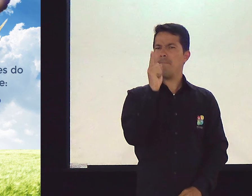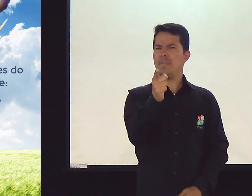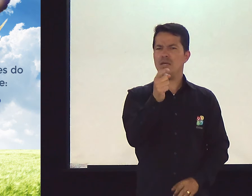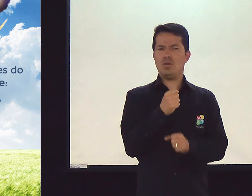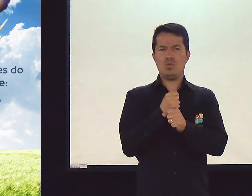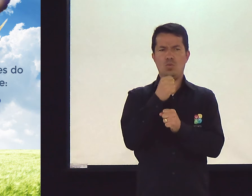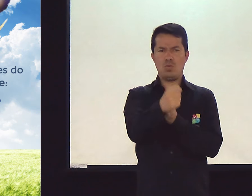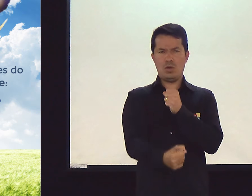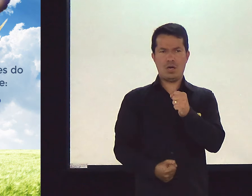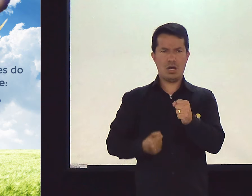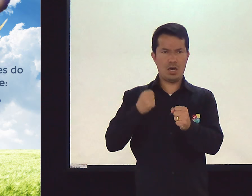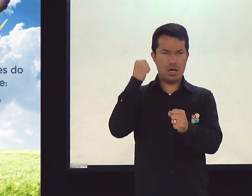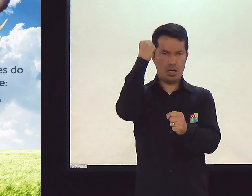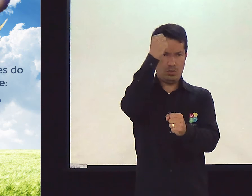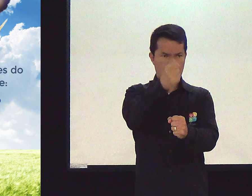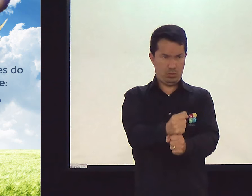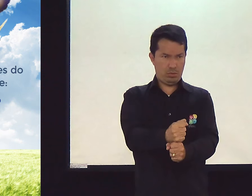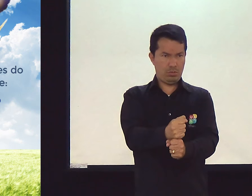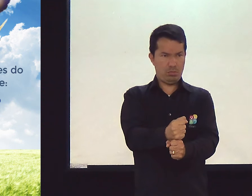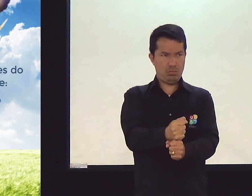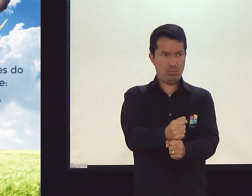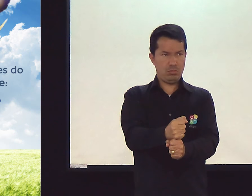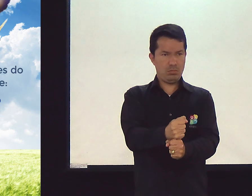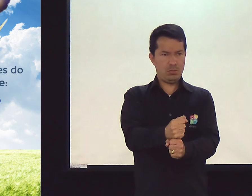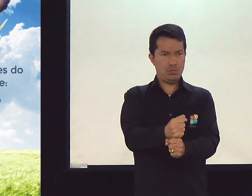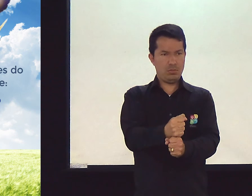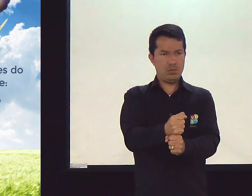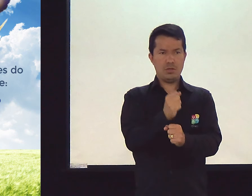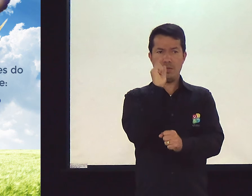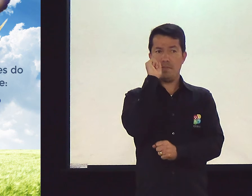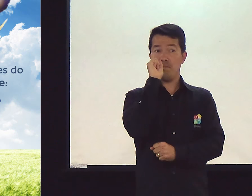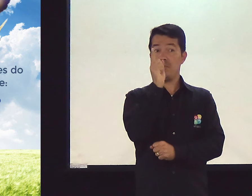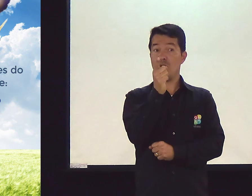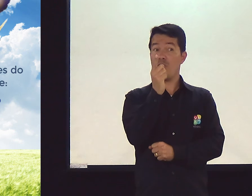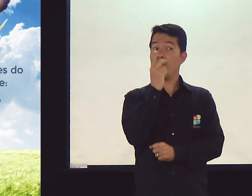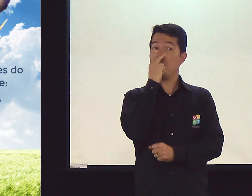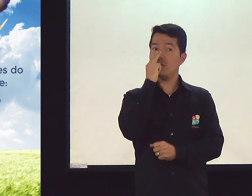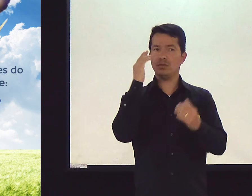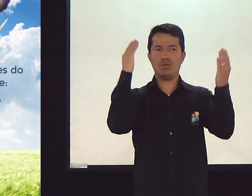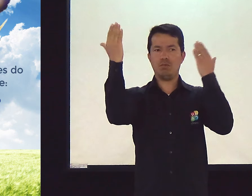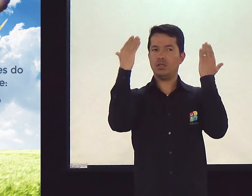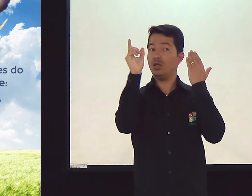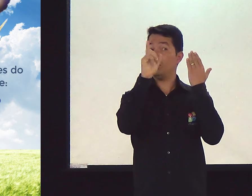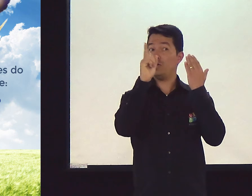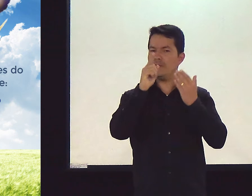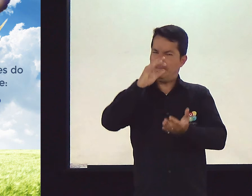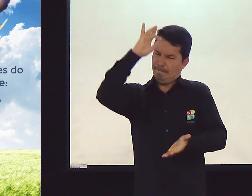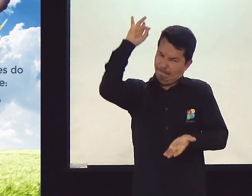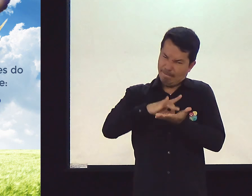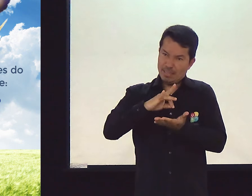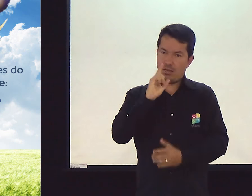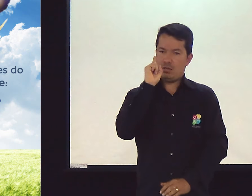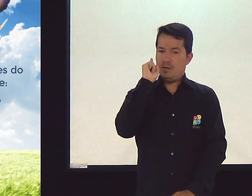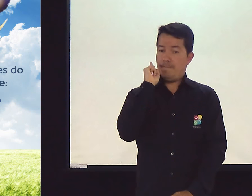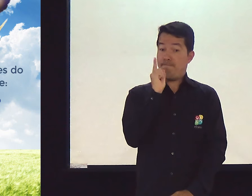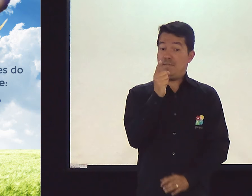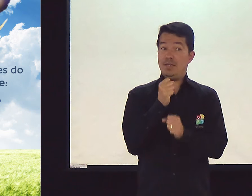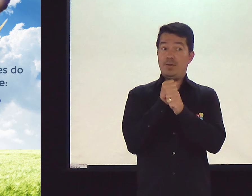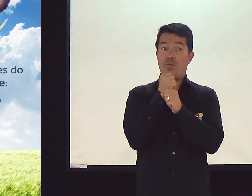E, então, haverá um tempo. Esse tempo de mil anos. Não. É no sentido literal. É